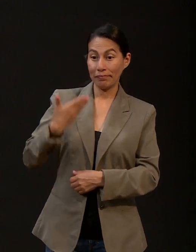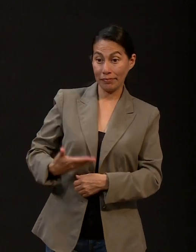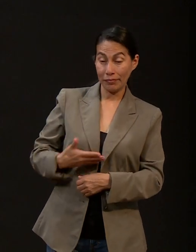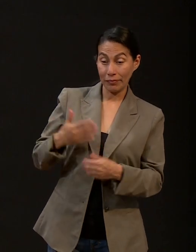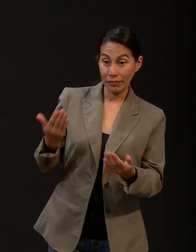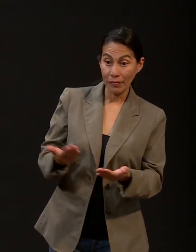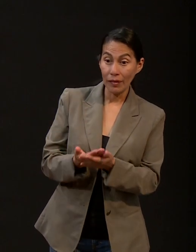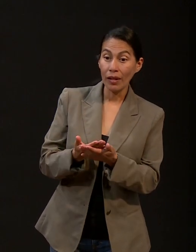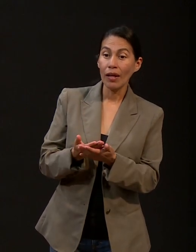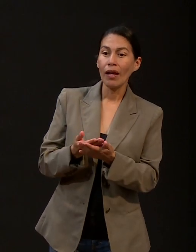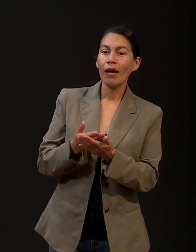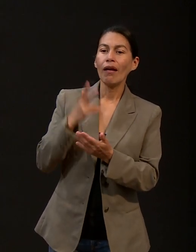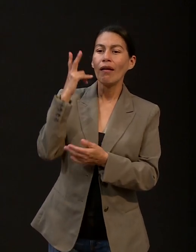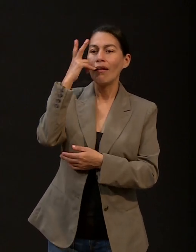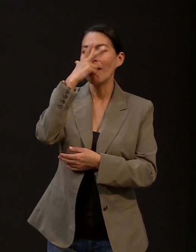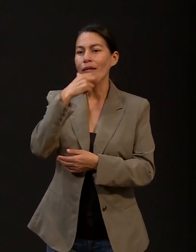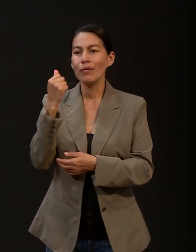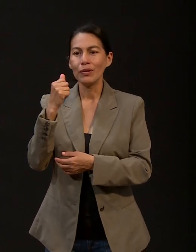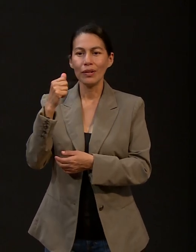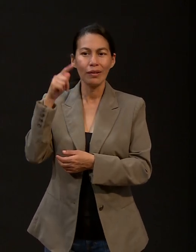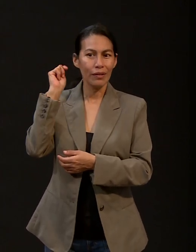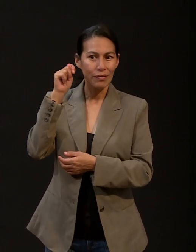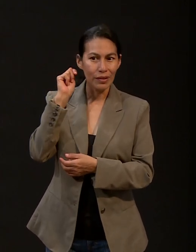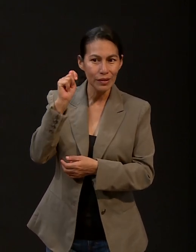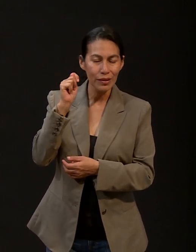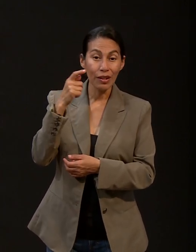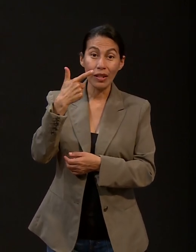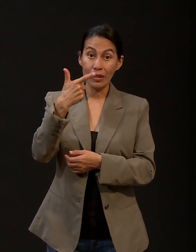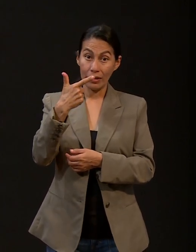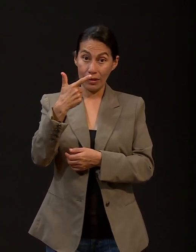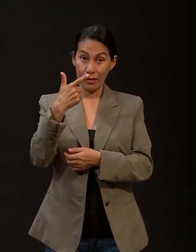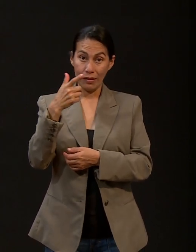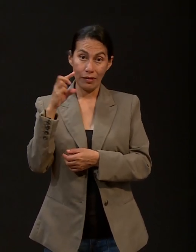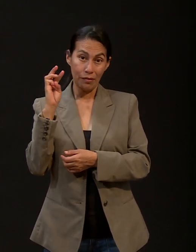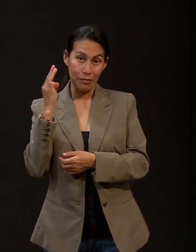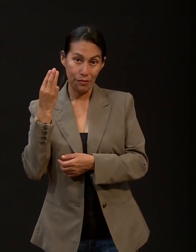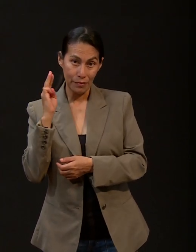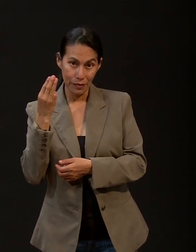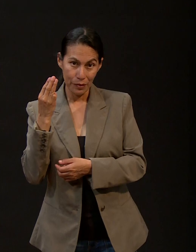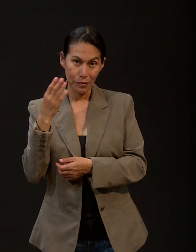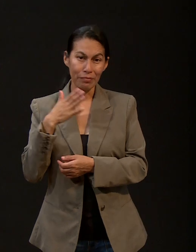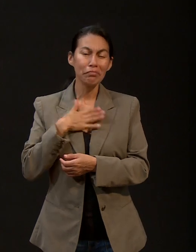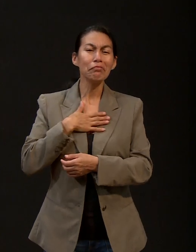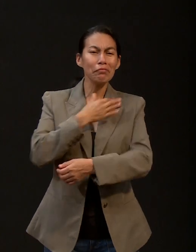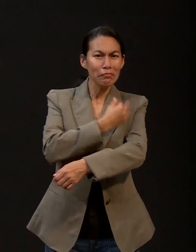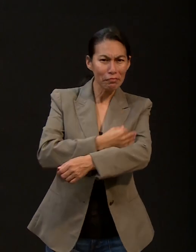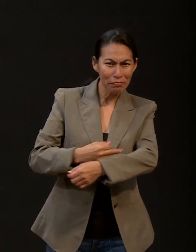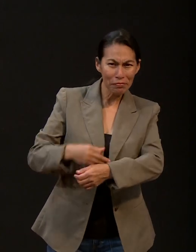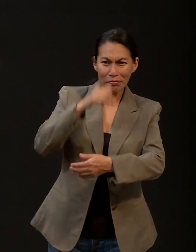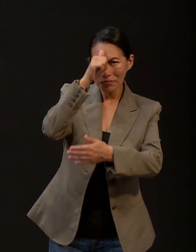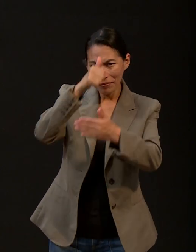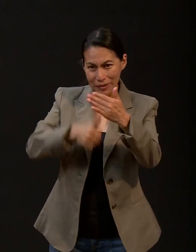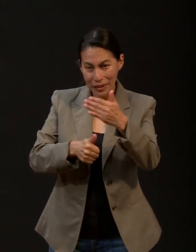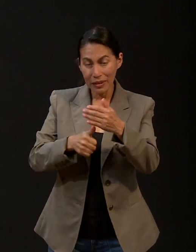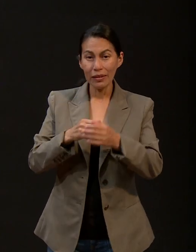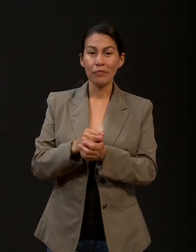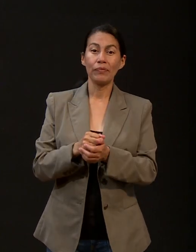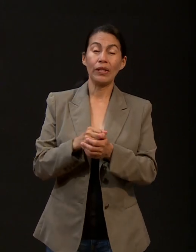Villahermosa, Tabasco, el 7 de mayo. Soy de una familia adventista, la segunda